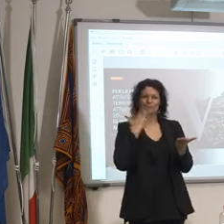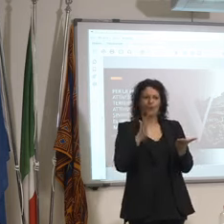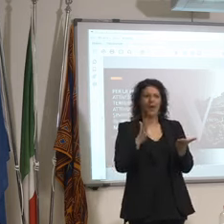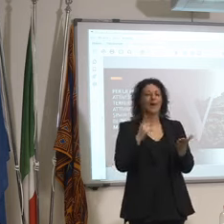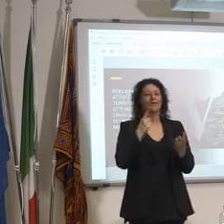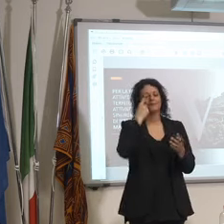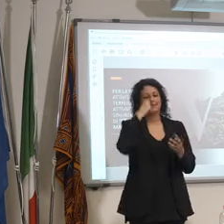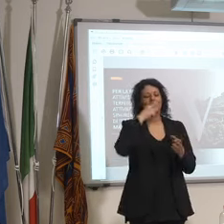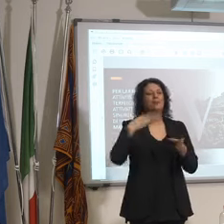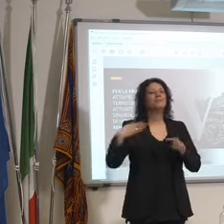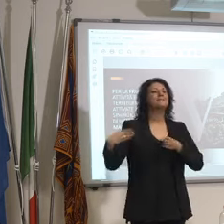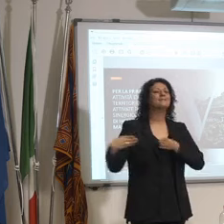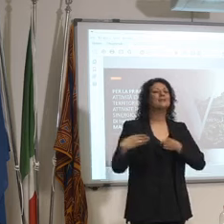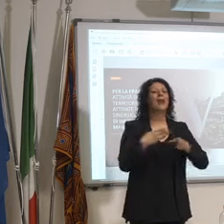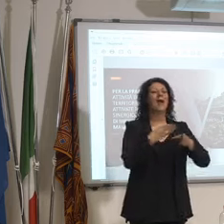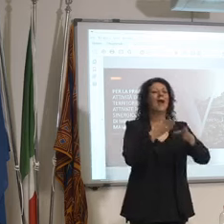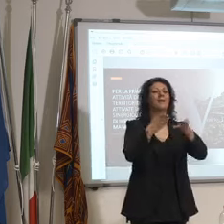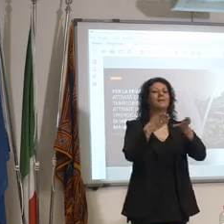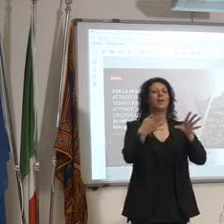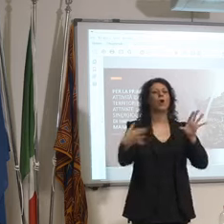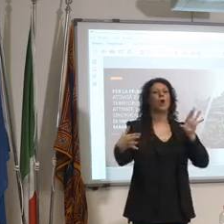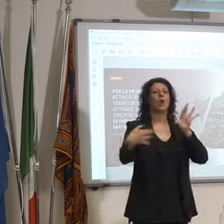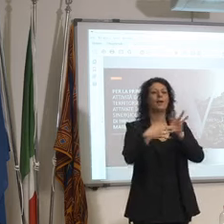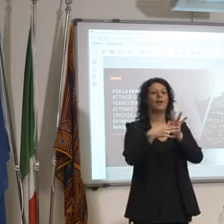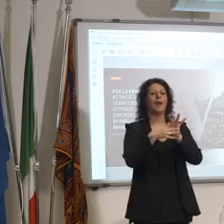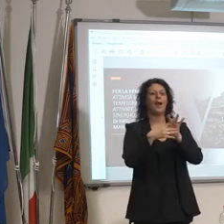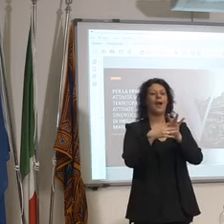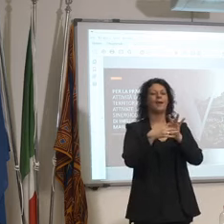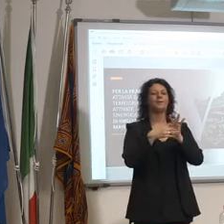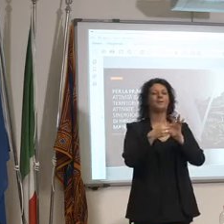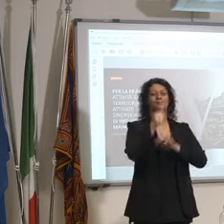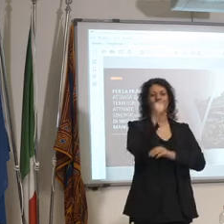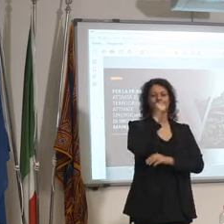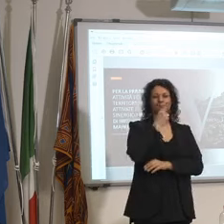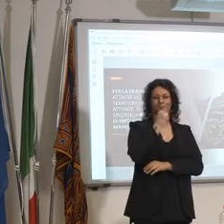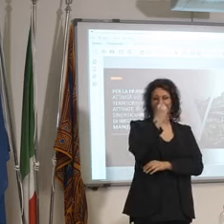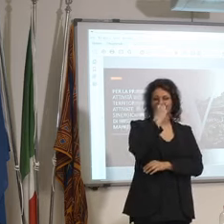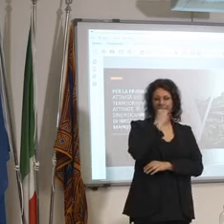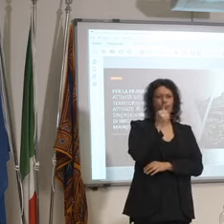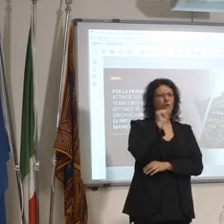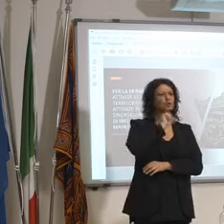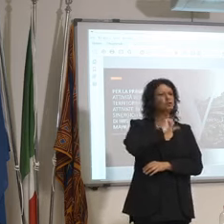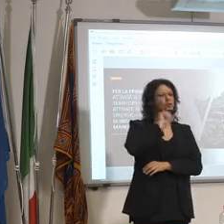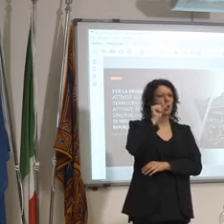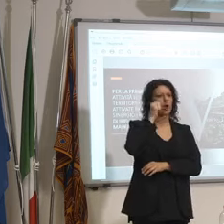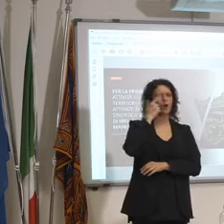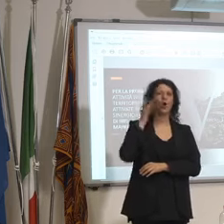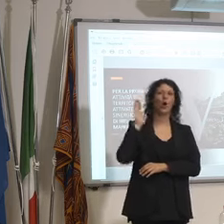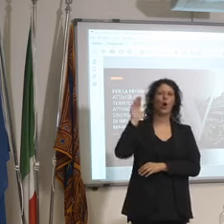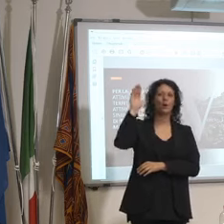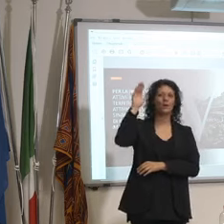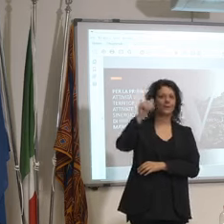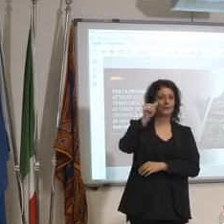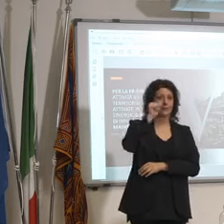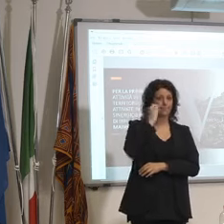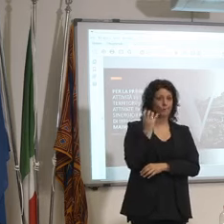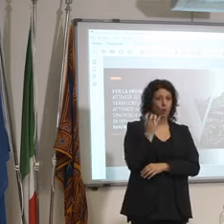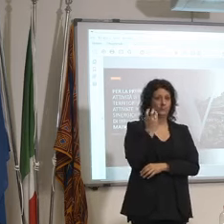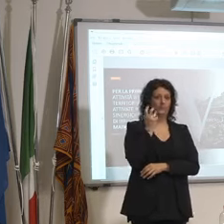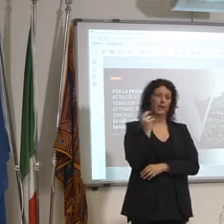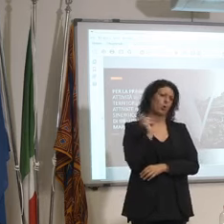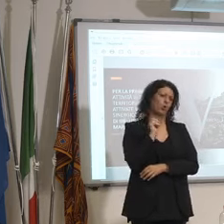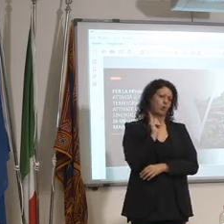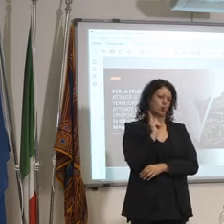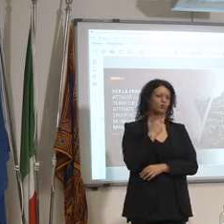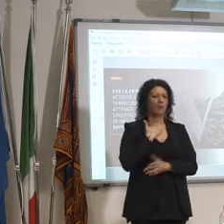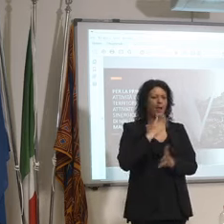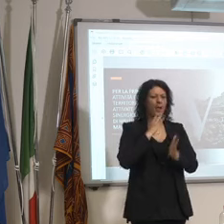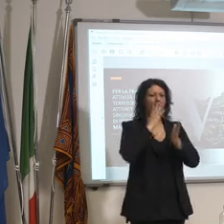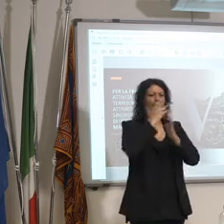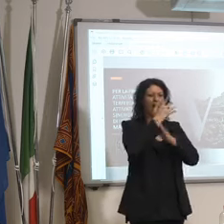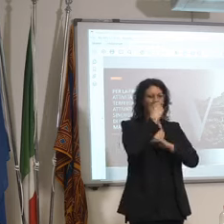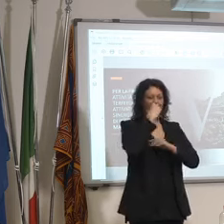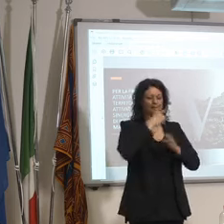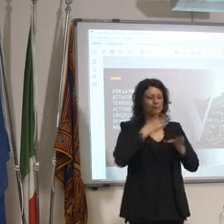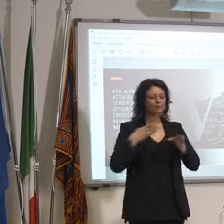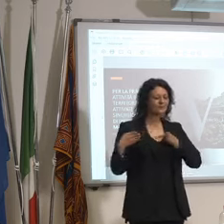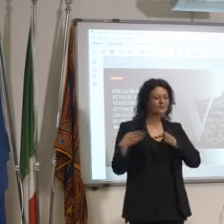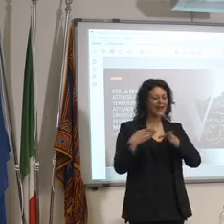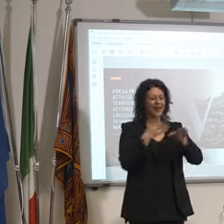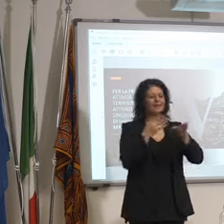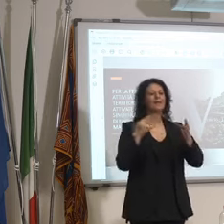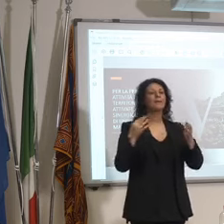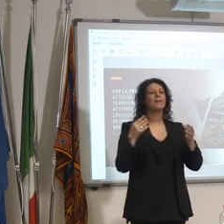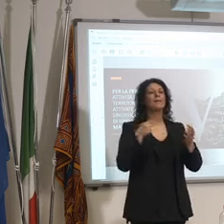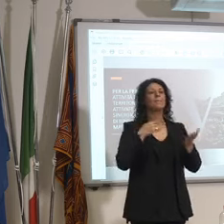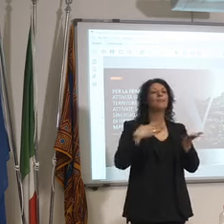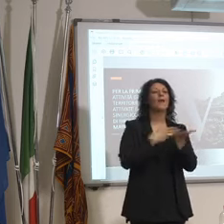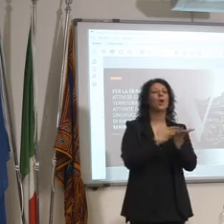dei percorsi e non mi riferisco solo a quelle del Prosecco ma ce ne sono tante altre e queste per esempio possono essere strade che entrano nel famoso